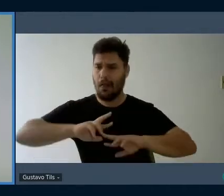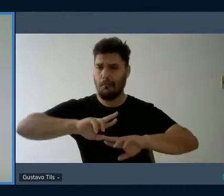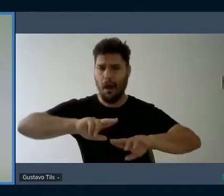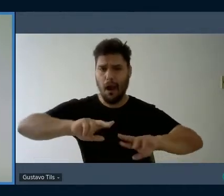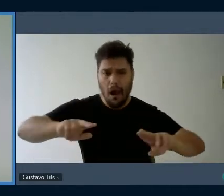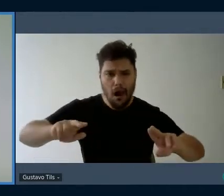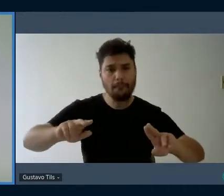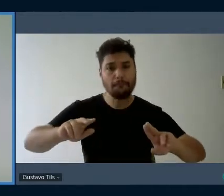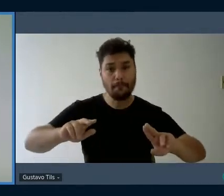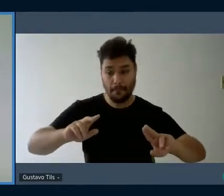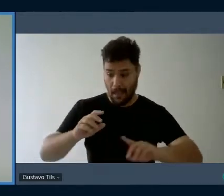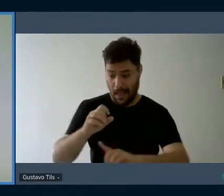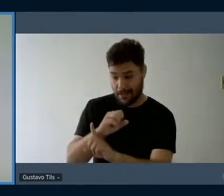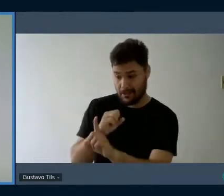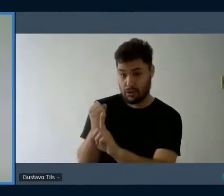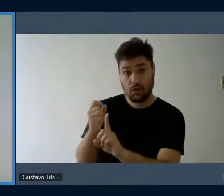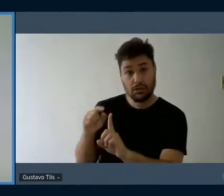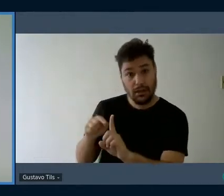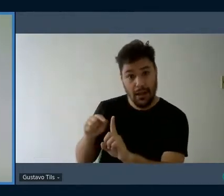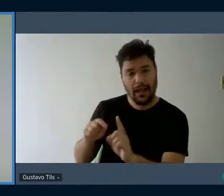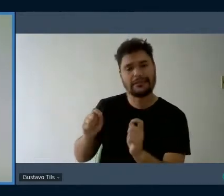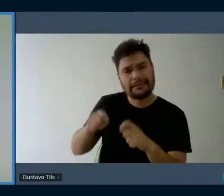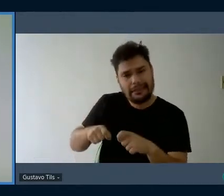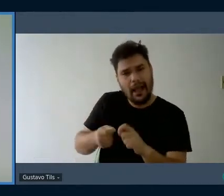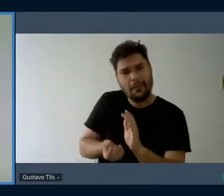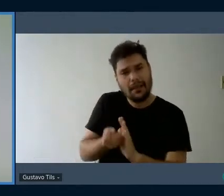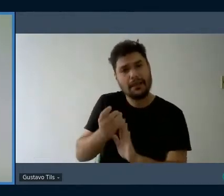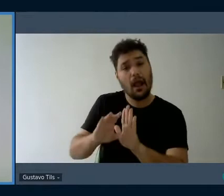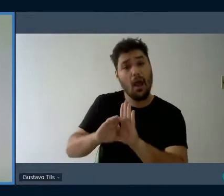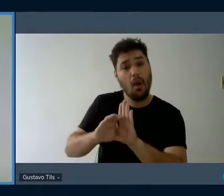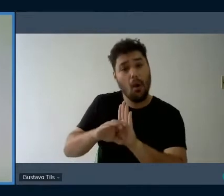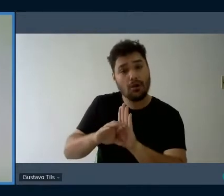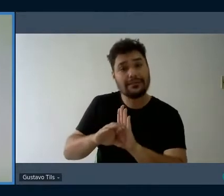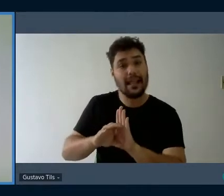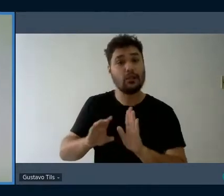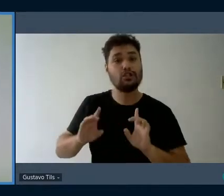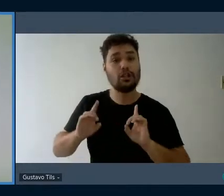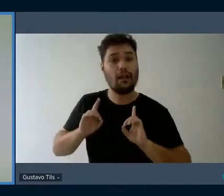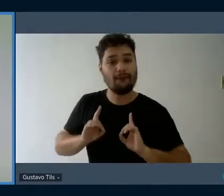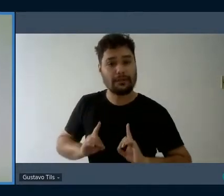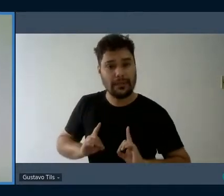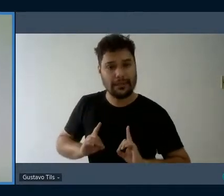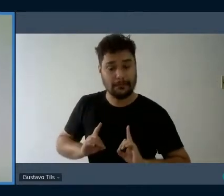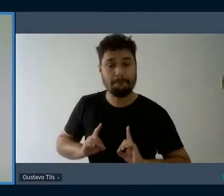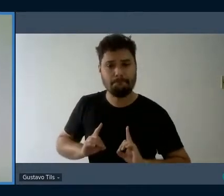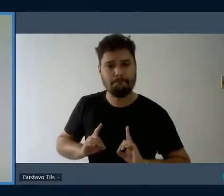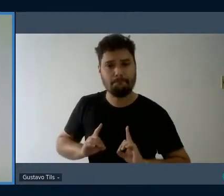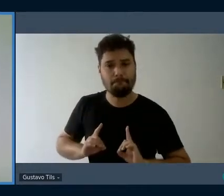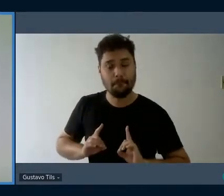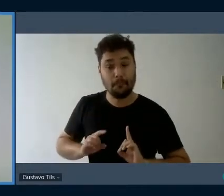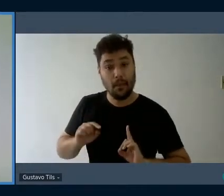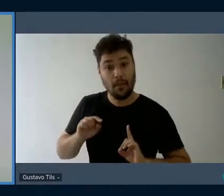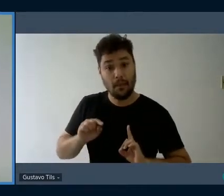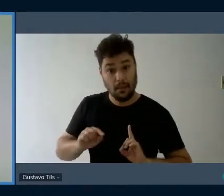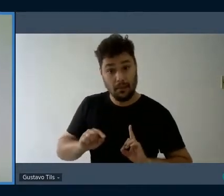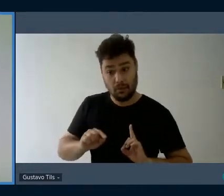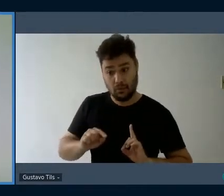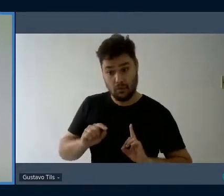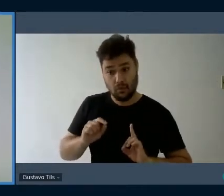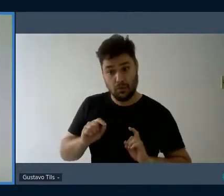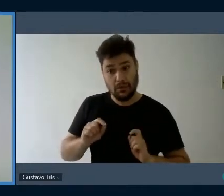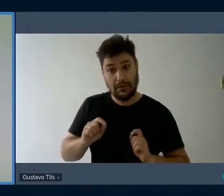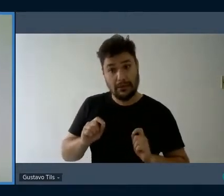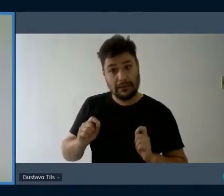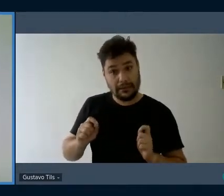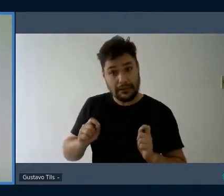A sociedade pode criar um conceito de deficiência e, de fato, possibilitar o surgimento